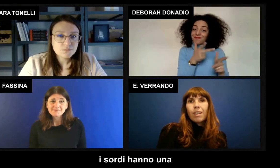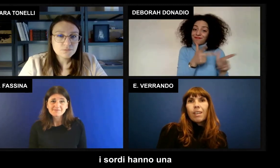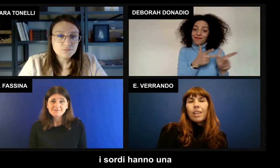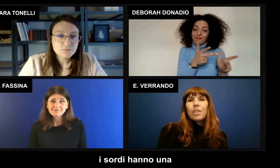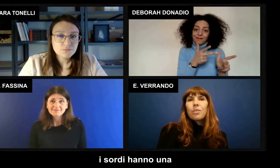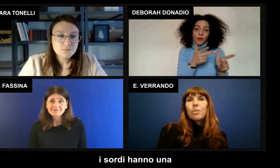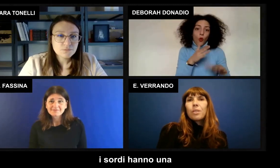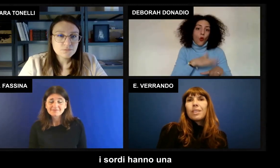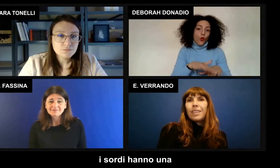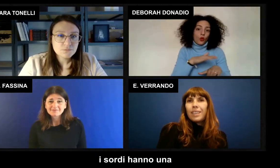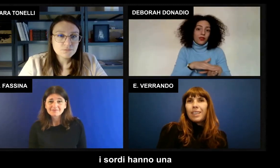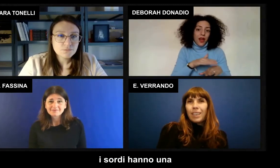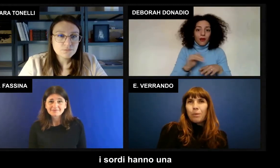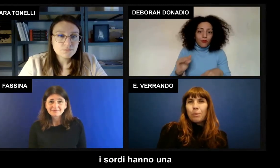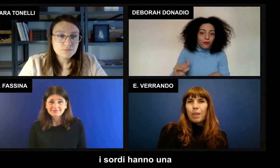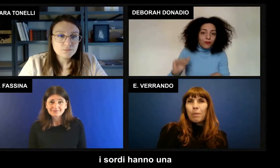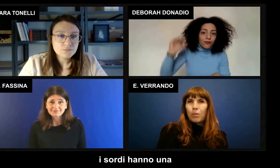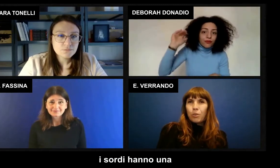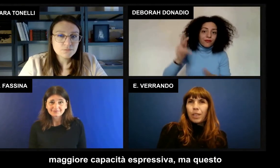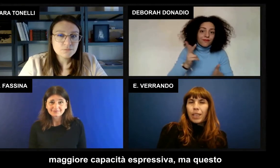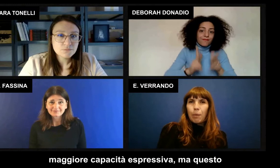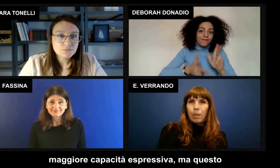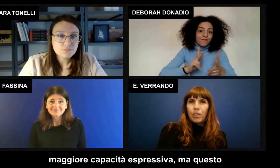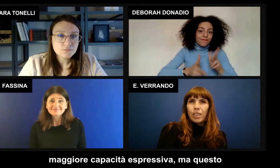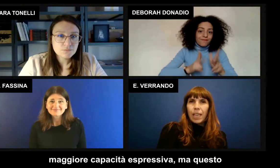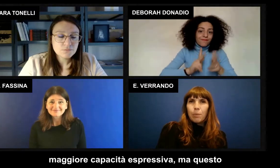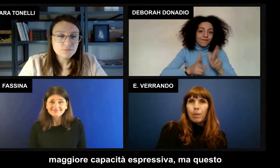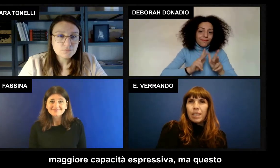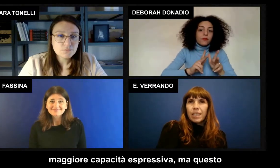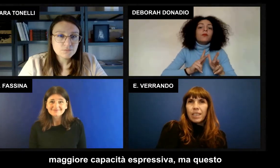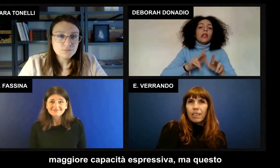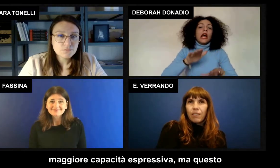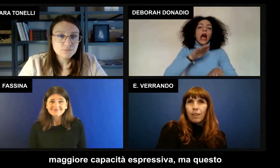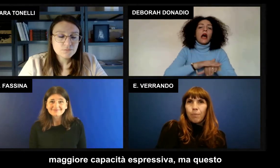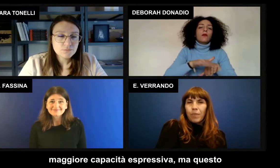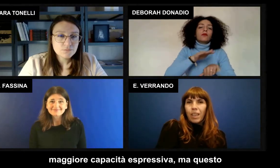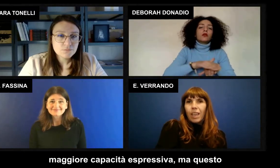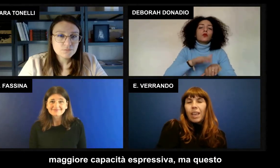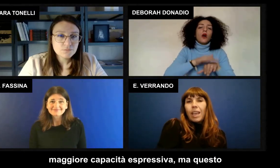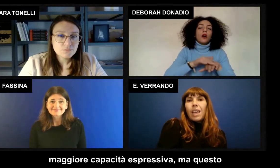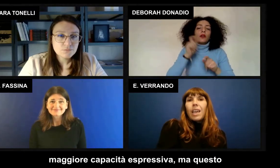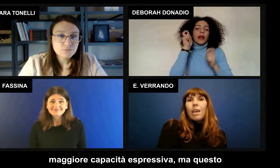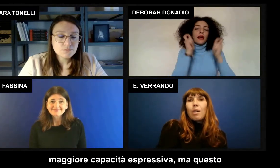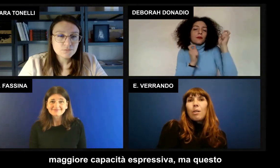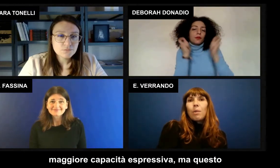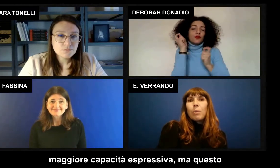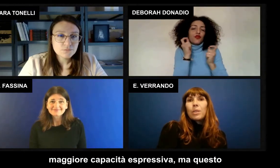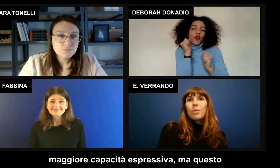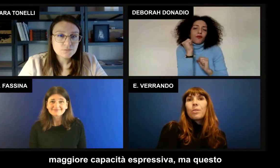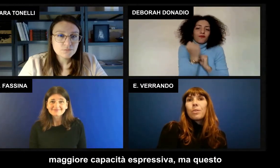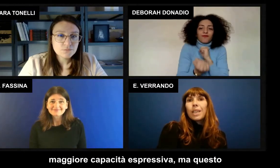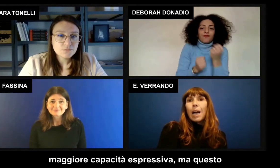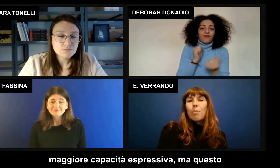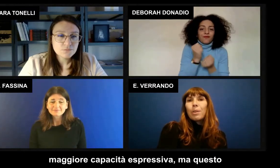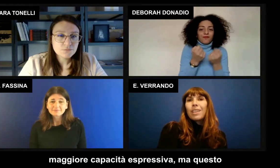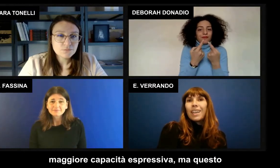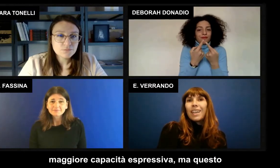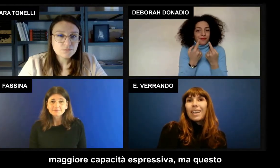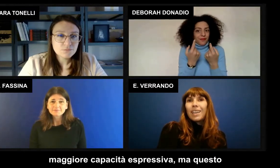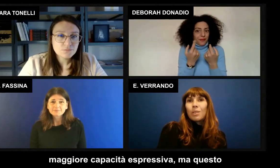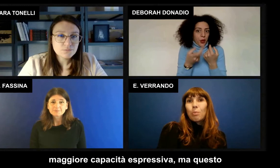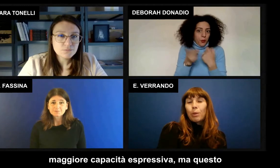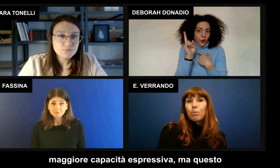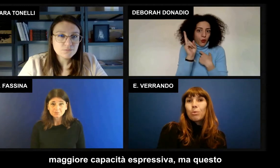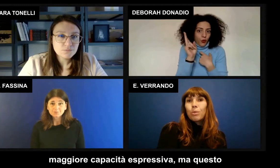I sordi hanno una maggiore capacità espressiva ma questo capita